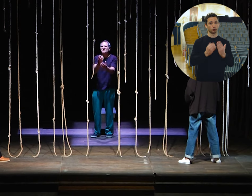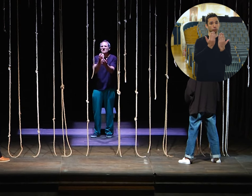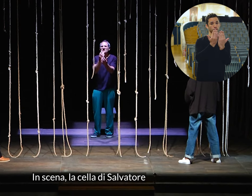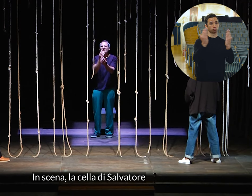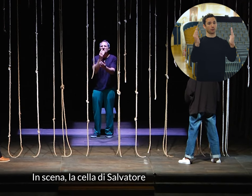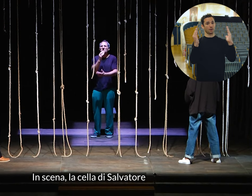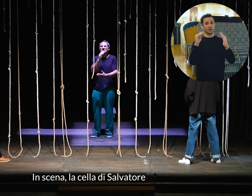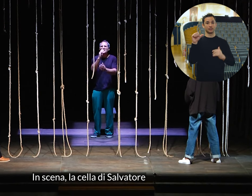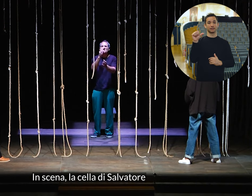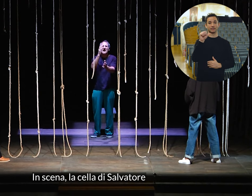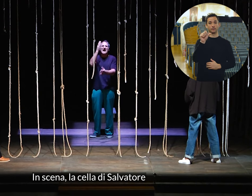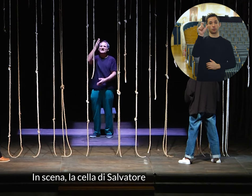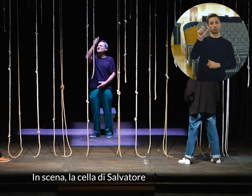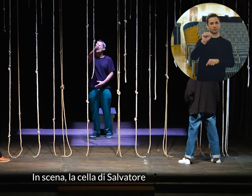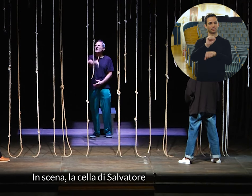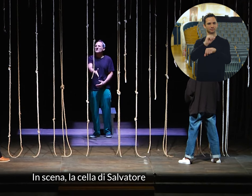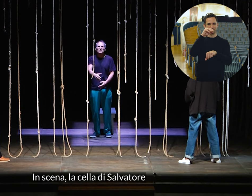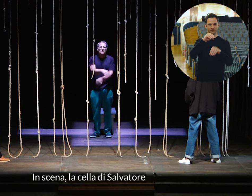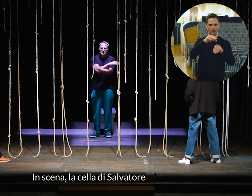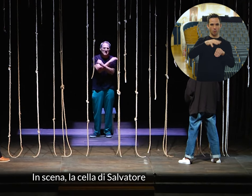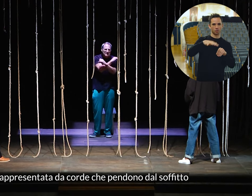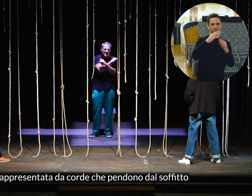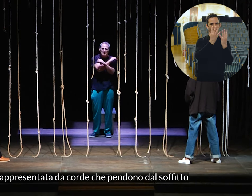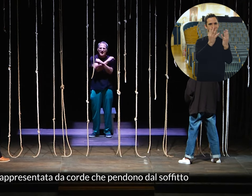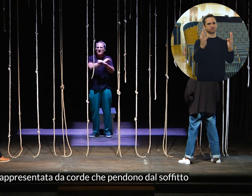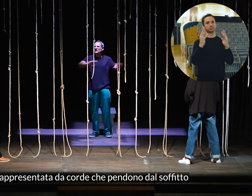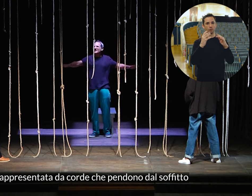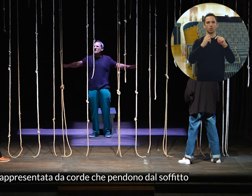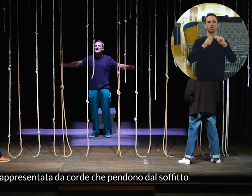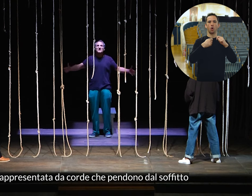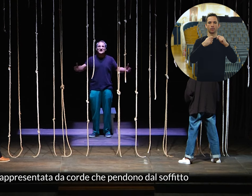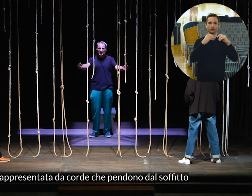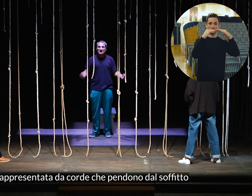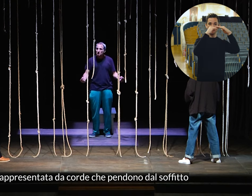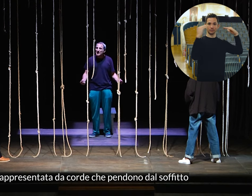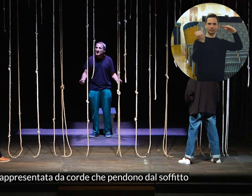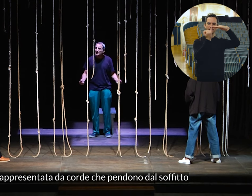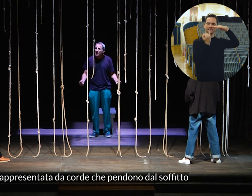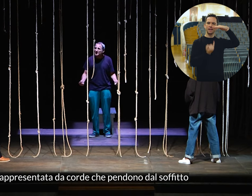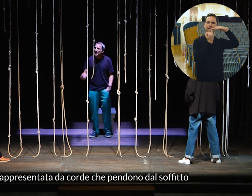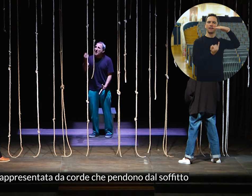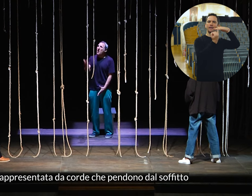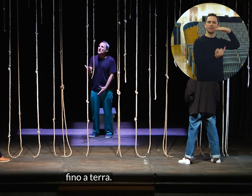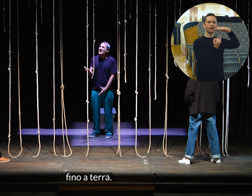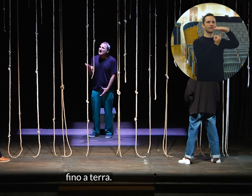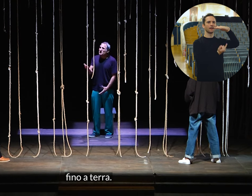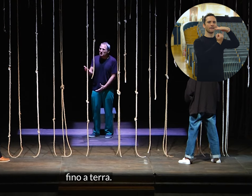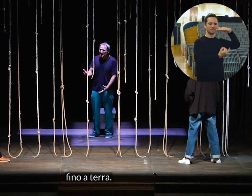In scena la cella di Salvatore è rappresentata da corde che pendono dal soffitto fino a terra.